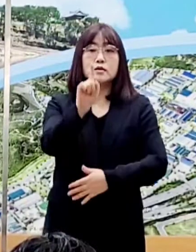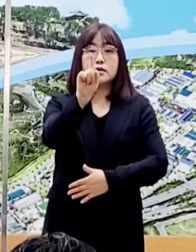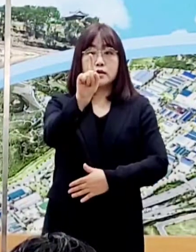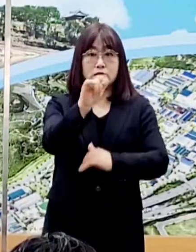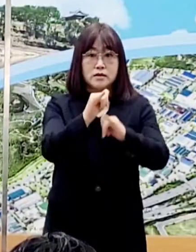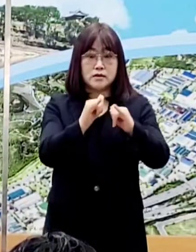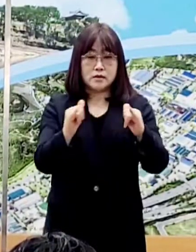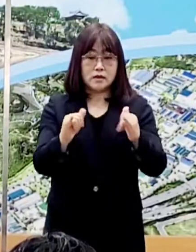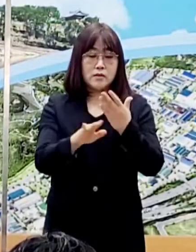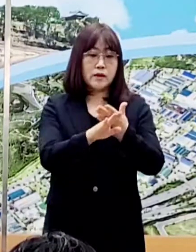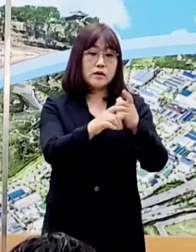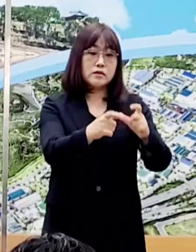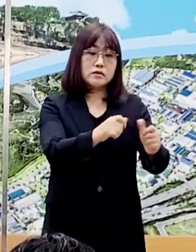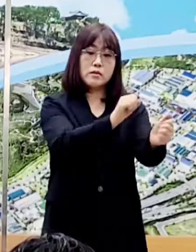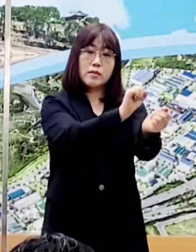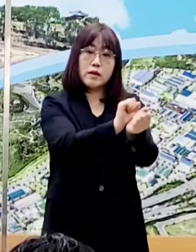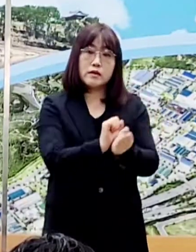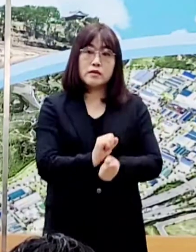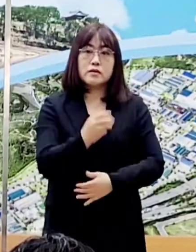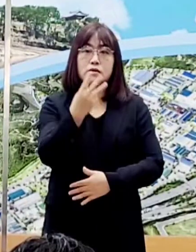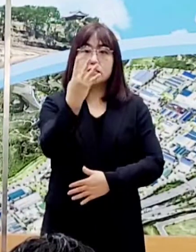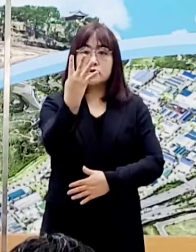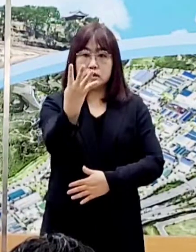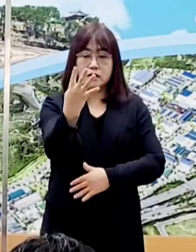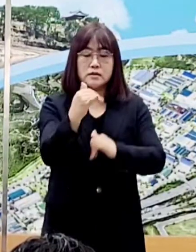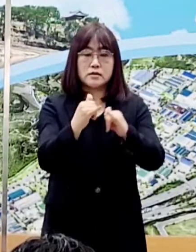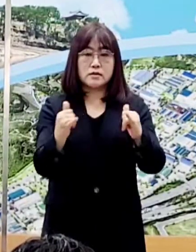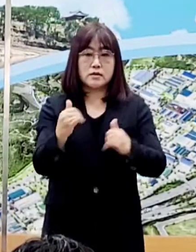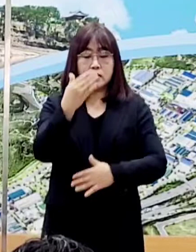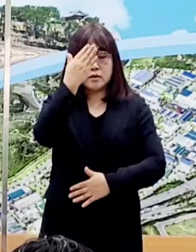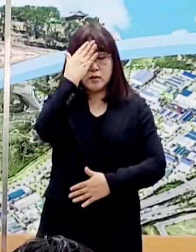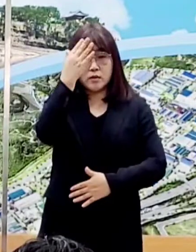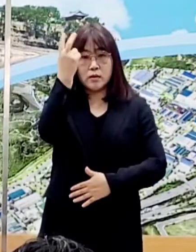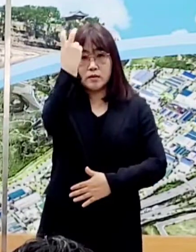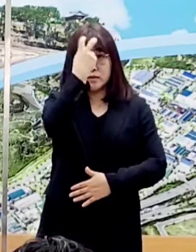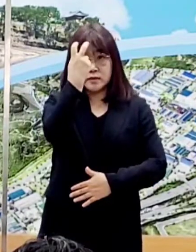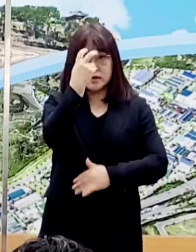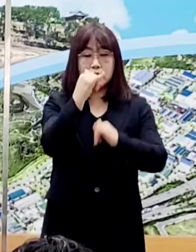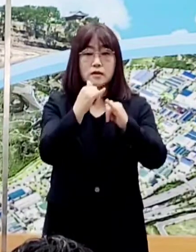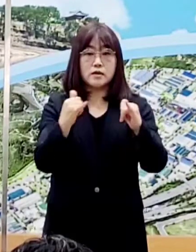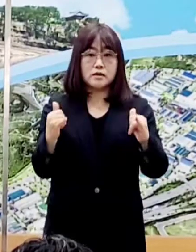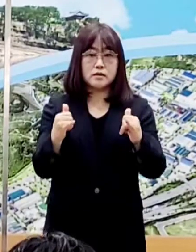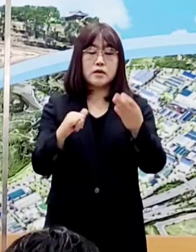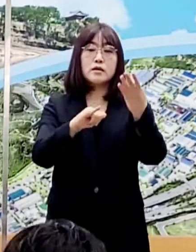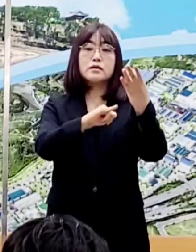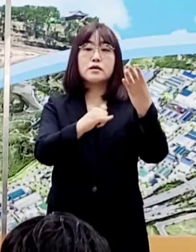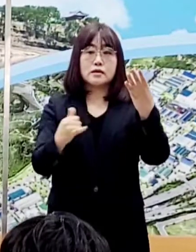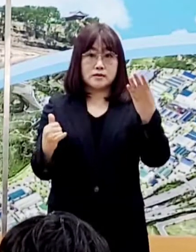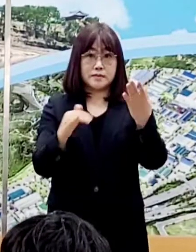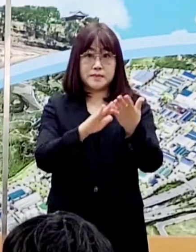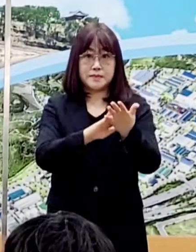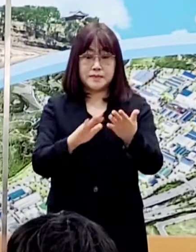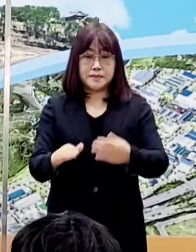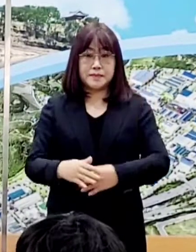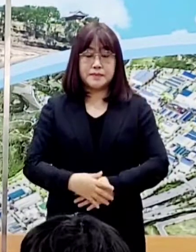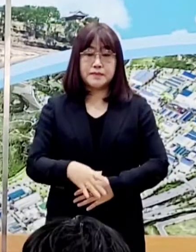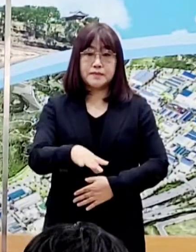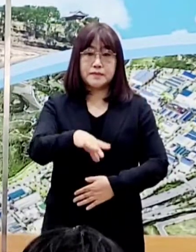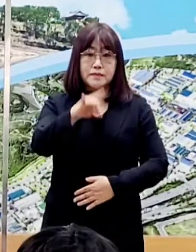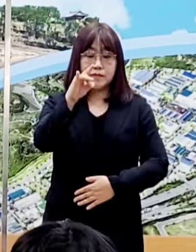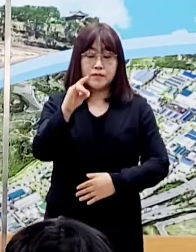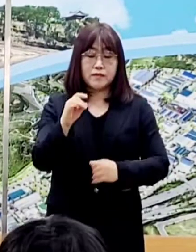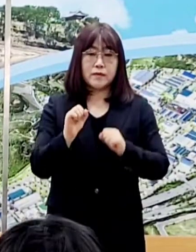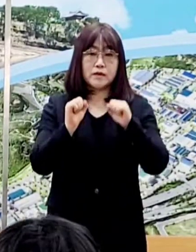1명, 타지역 확진자의 접촉자 4명, 시민 무료 선제검사자 4명입니다. 먼저